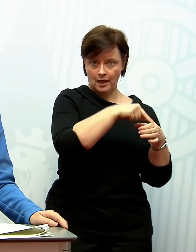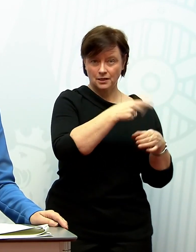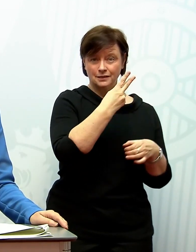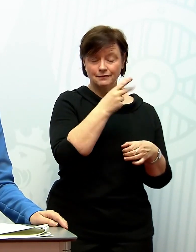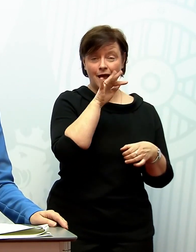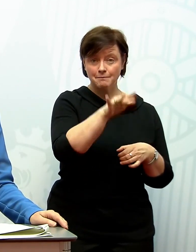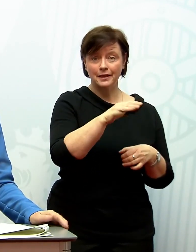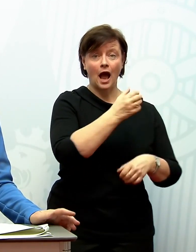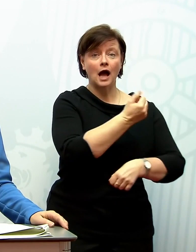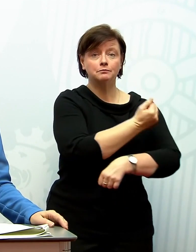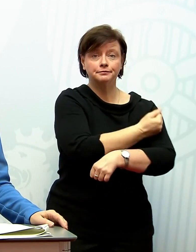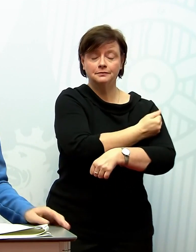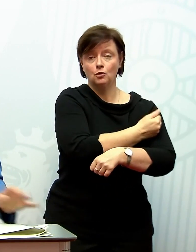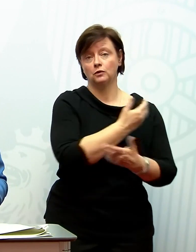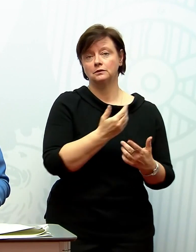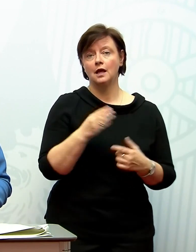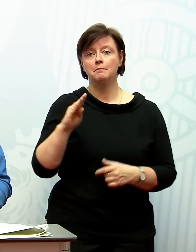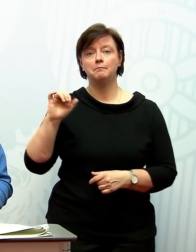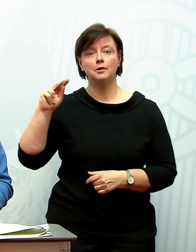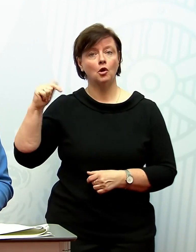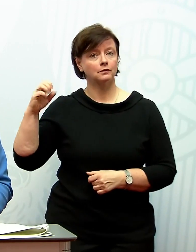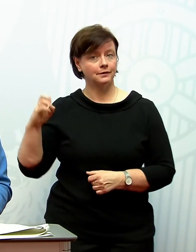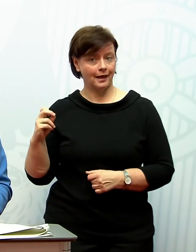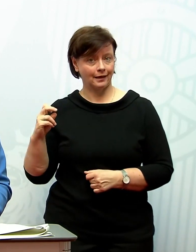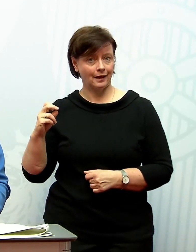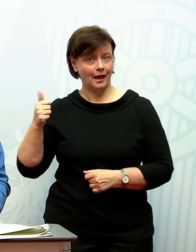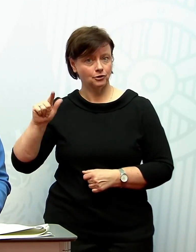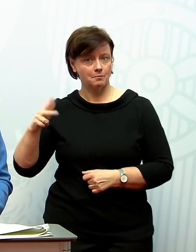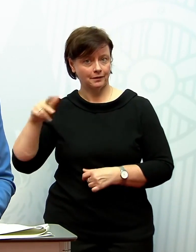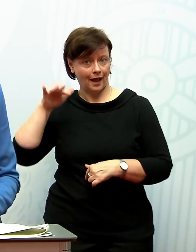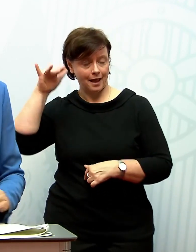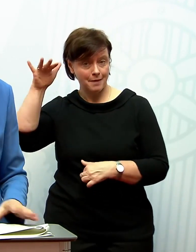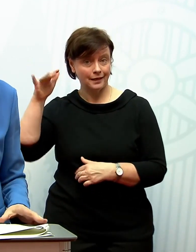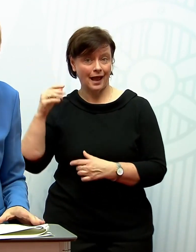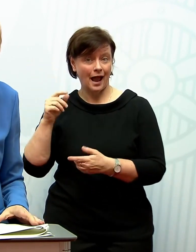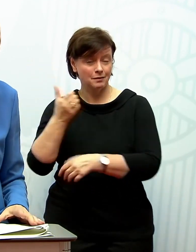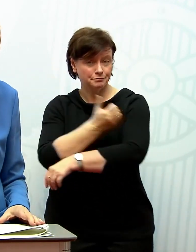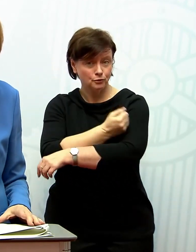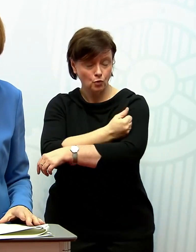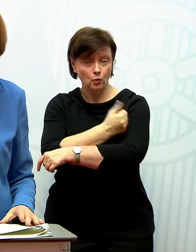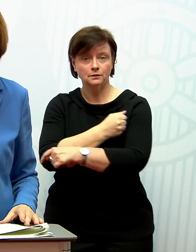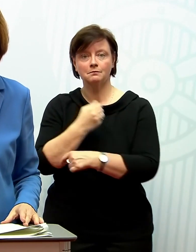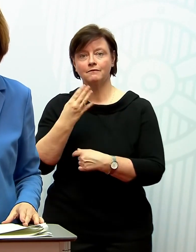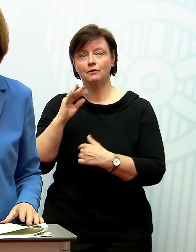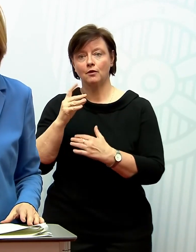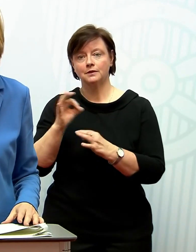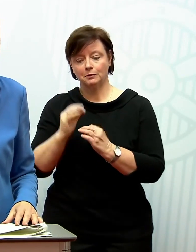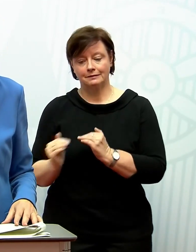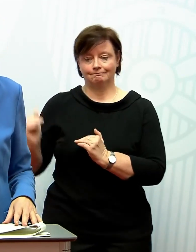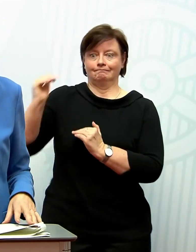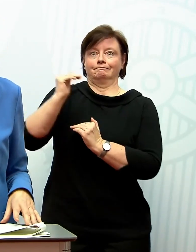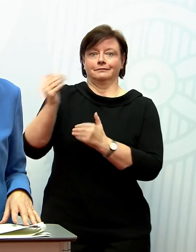Dosen Impfstoff. Biontech hat seine Lieferzusage von 1,3 Milliarden Dosen um 54 Prozent